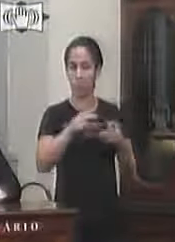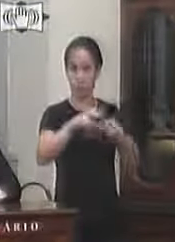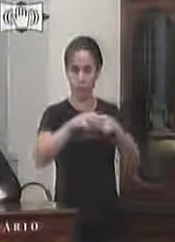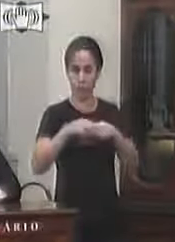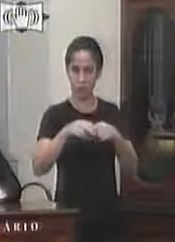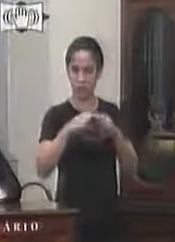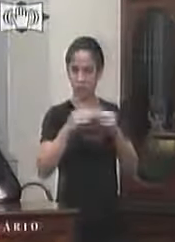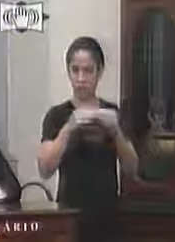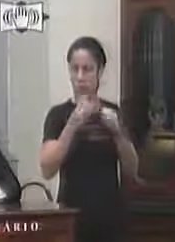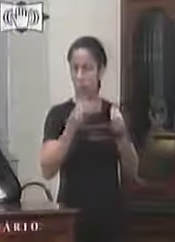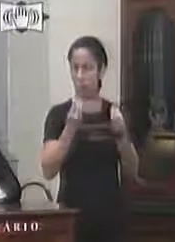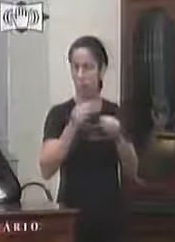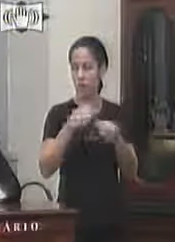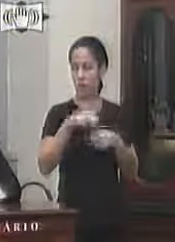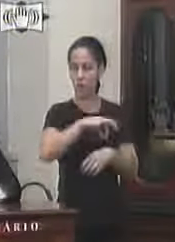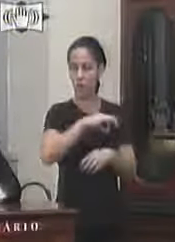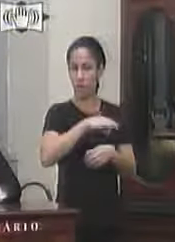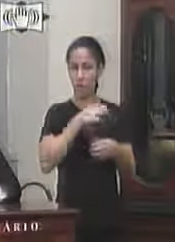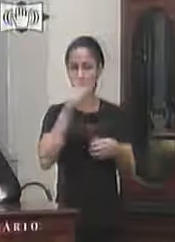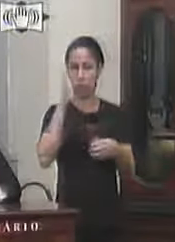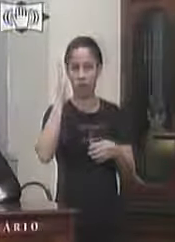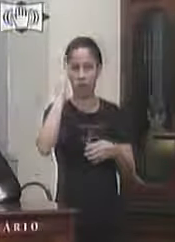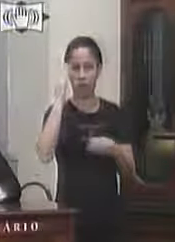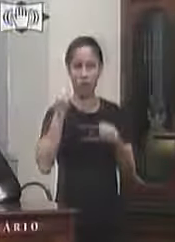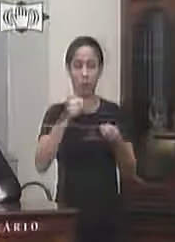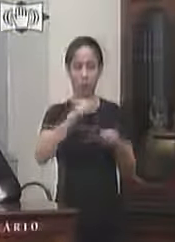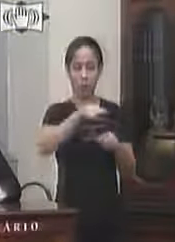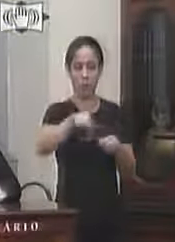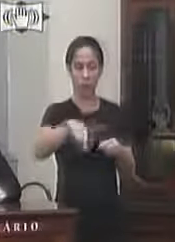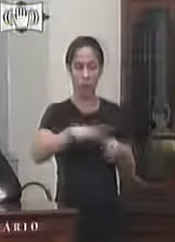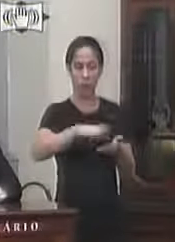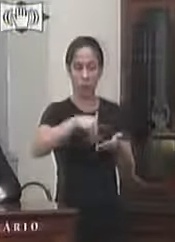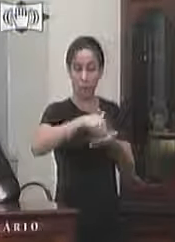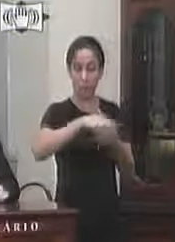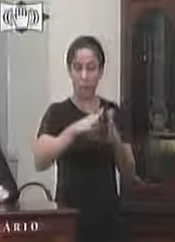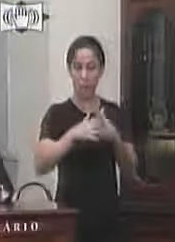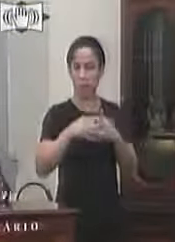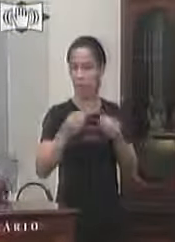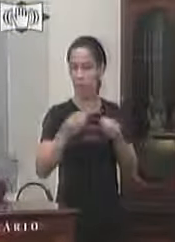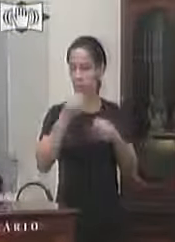solicito que o departamento de trânsito avalie a possibilidade de demarcar algumas áreas de modo a evitar transtorno